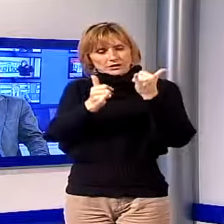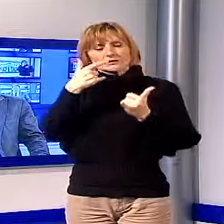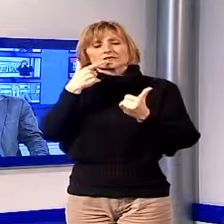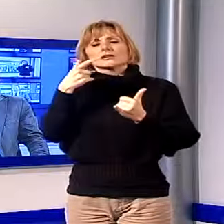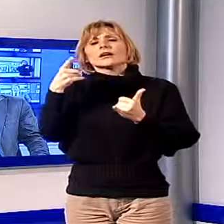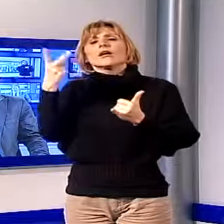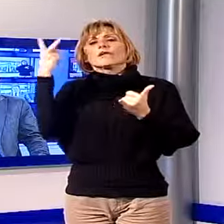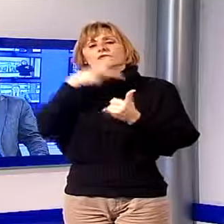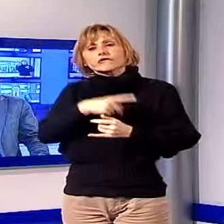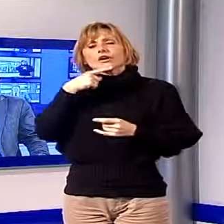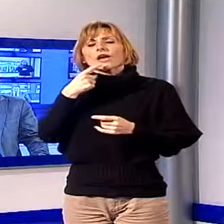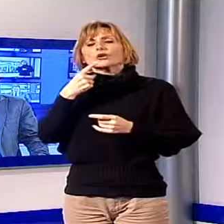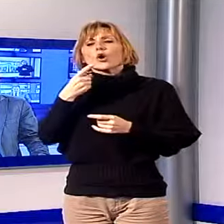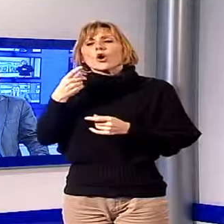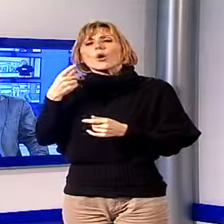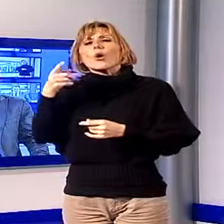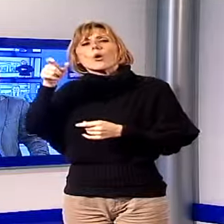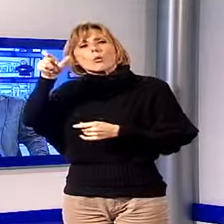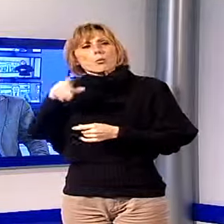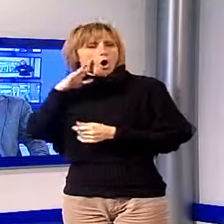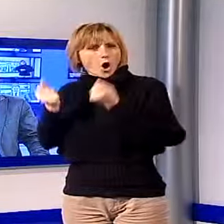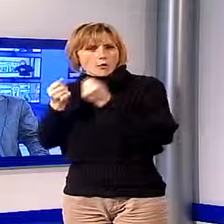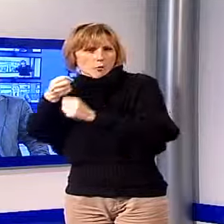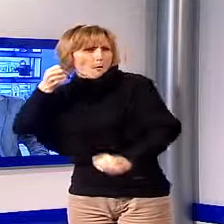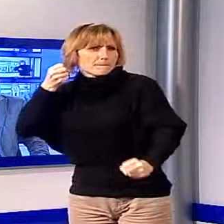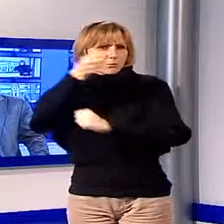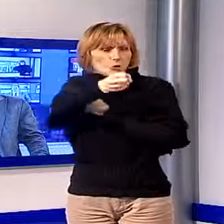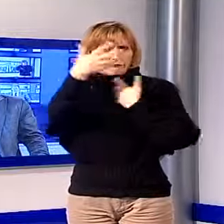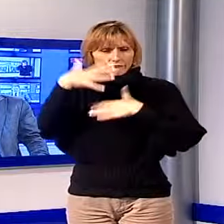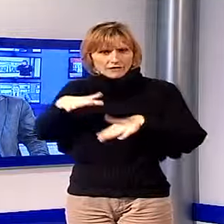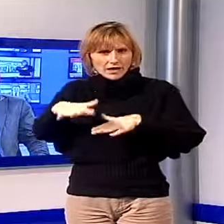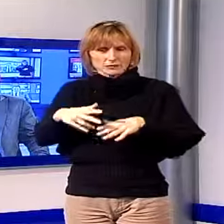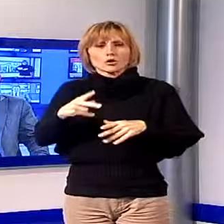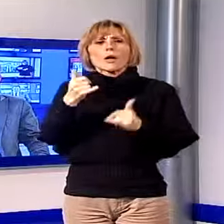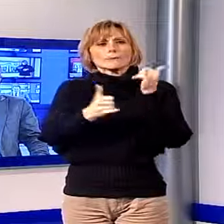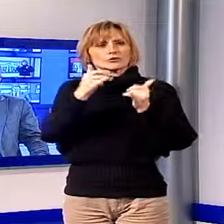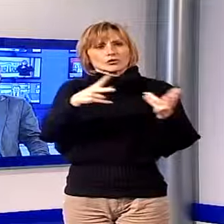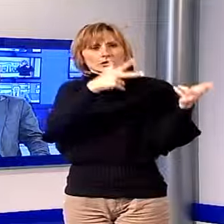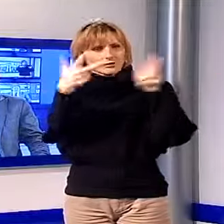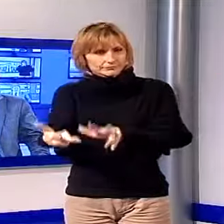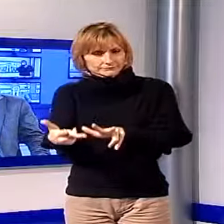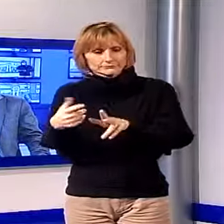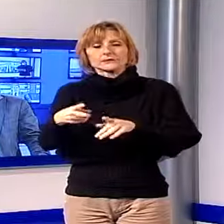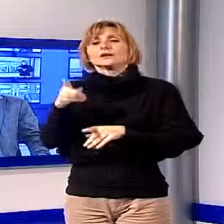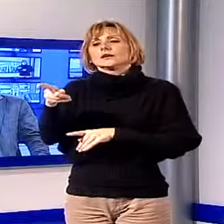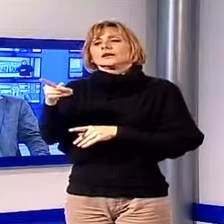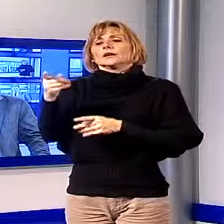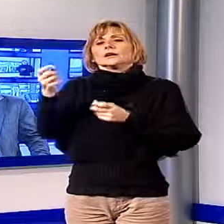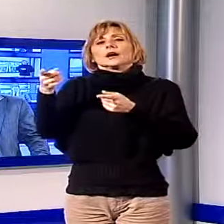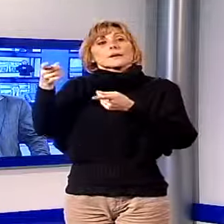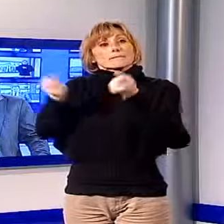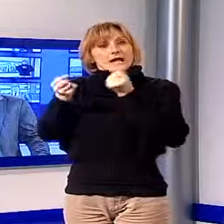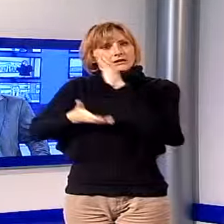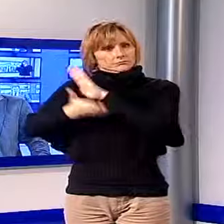ha sferrato un pugno ad uno di loro ed ha gettato a terra una delle biciclette. Poi se n'è andato. Il ciclista